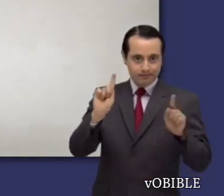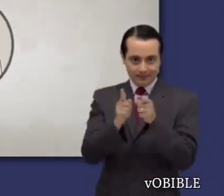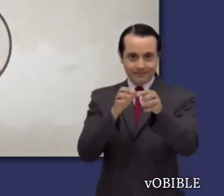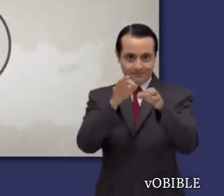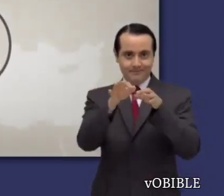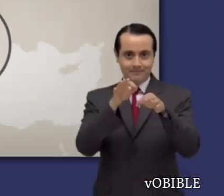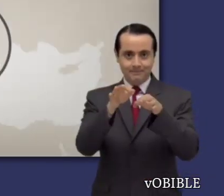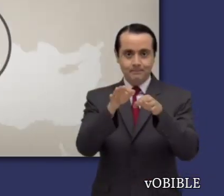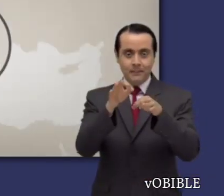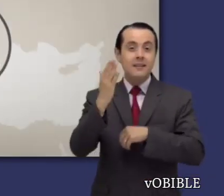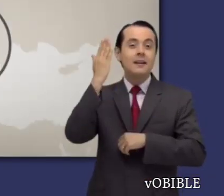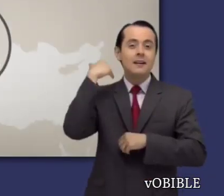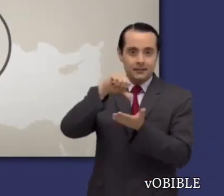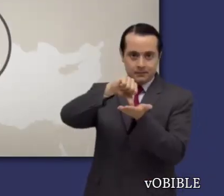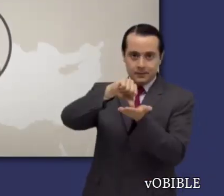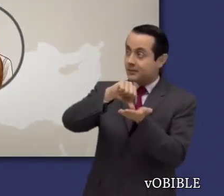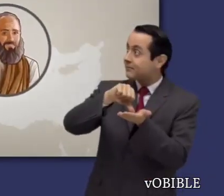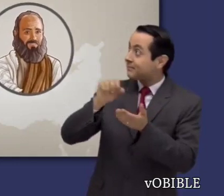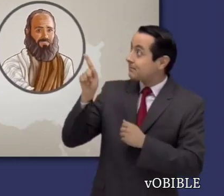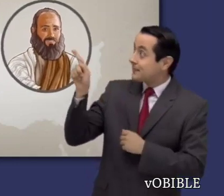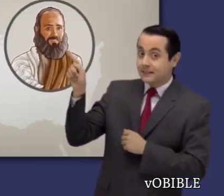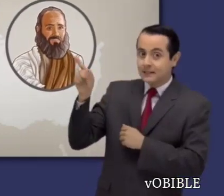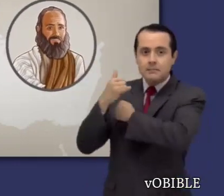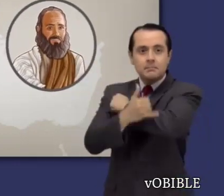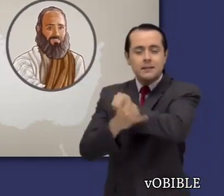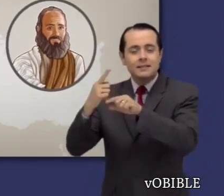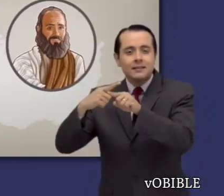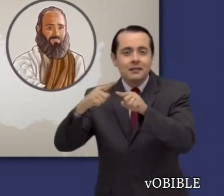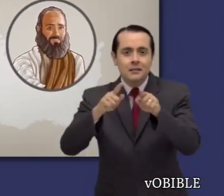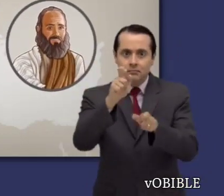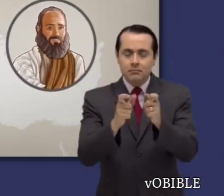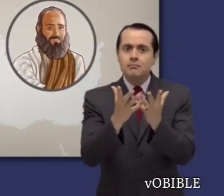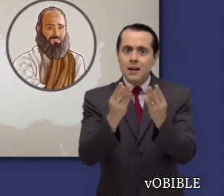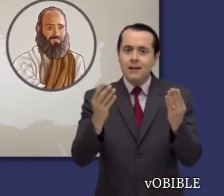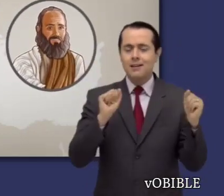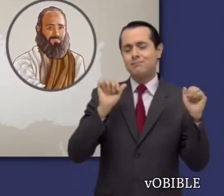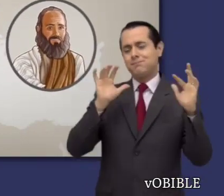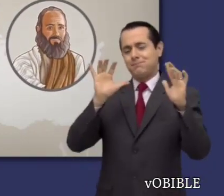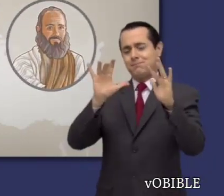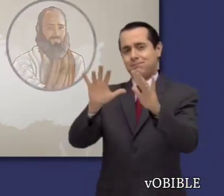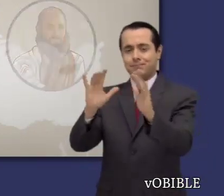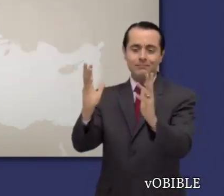El apóstol Pablo escribió esta carta a los cristianos de la bulliciosa y cosmopolita ciudad de Corinto.